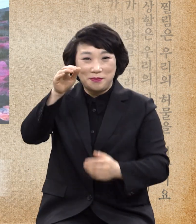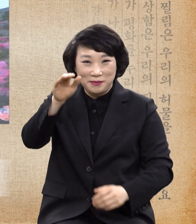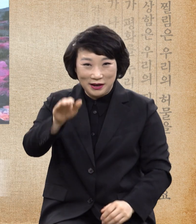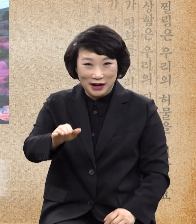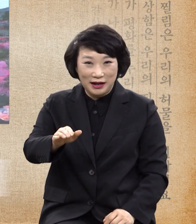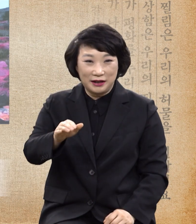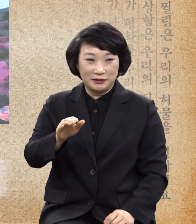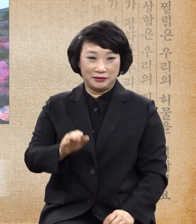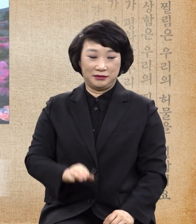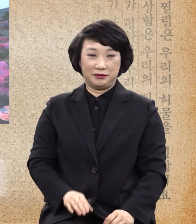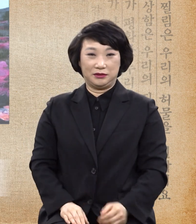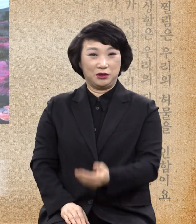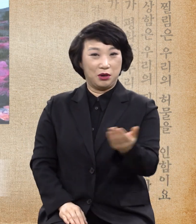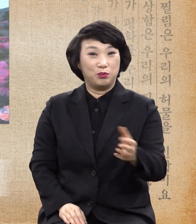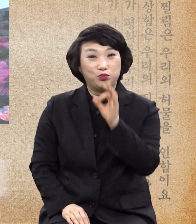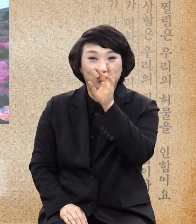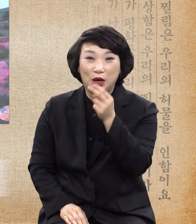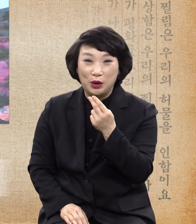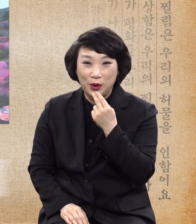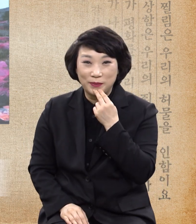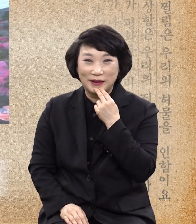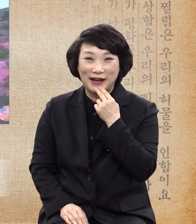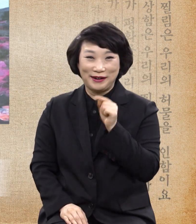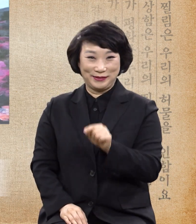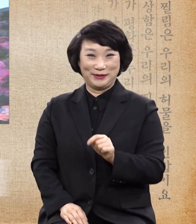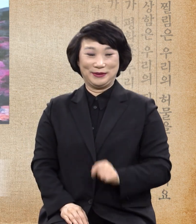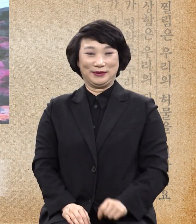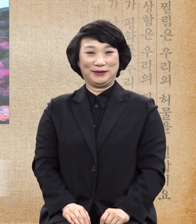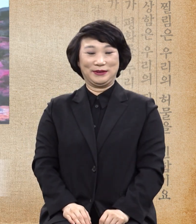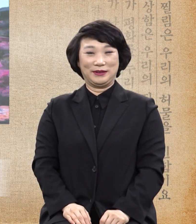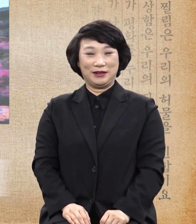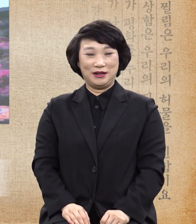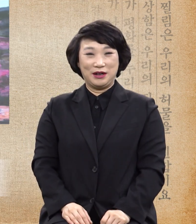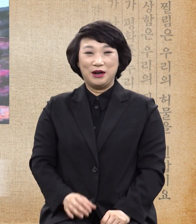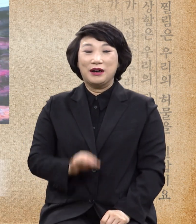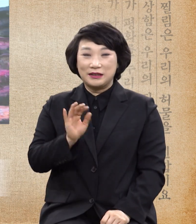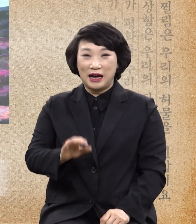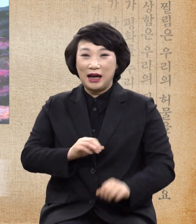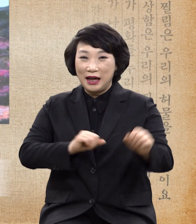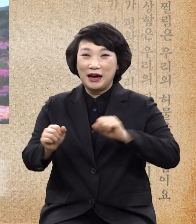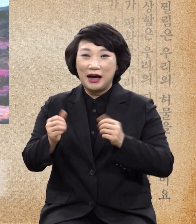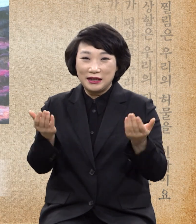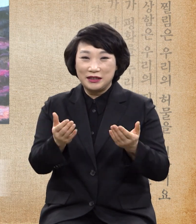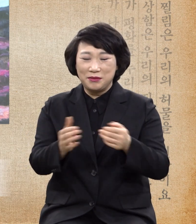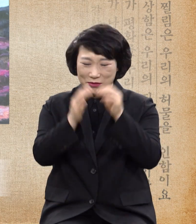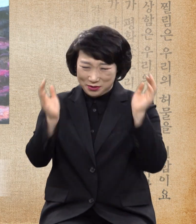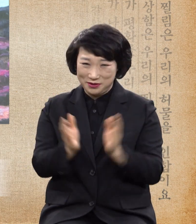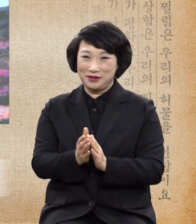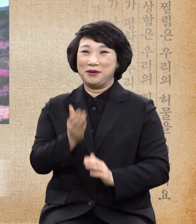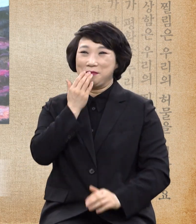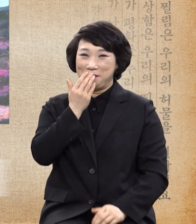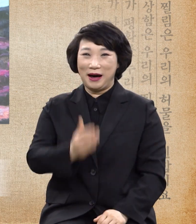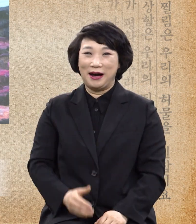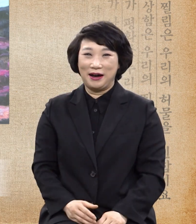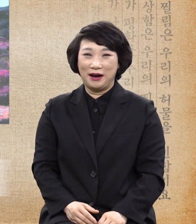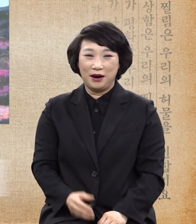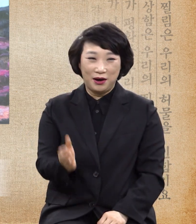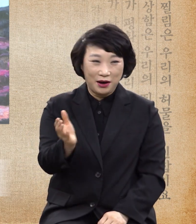안 될 것이 없다 이 말입니다 못할 것이 없다 이 말입니다 없는 것이 없다 이